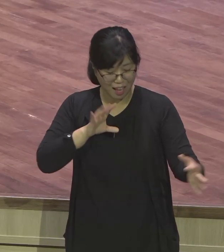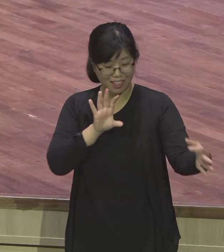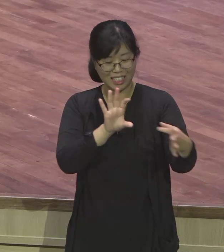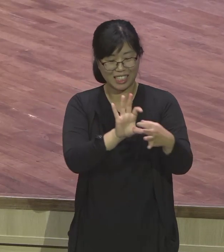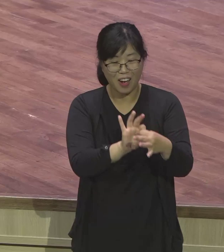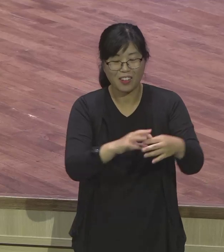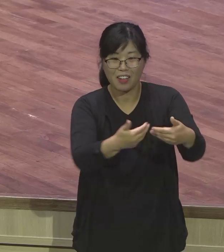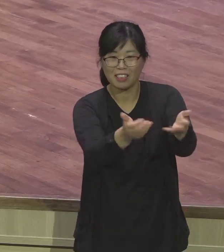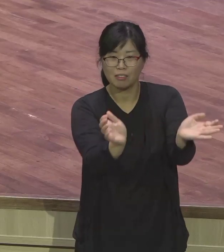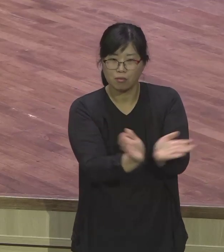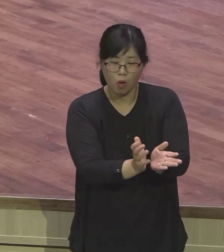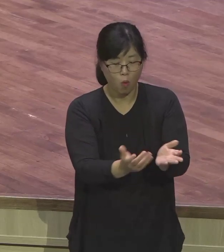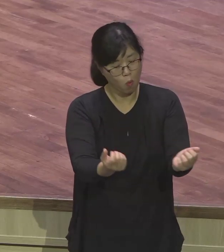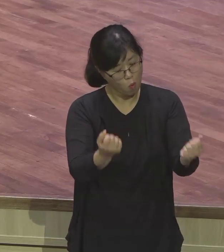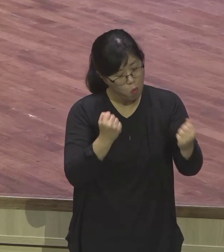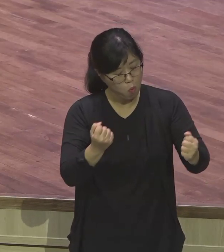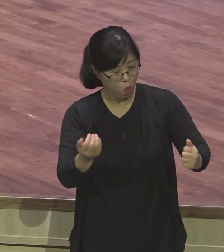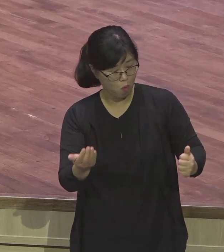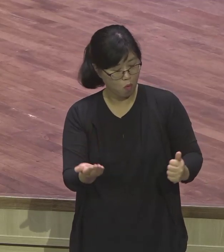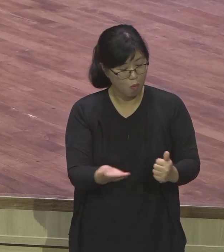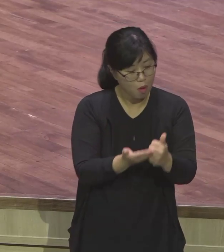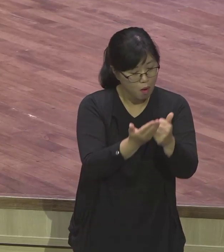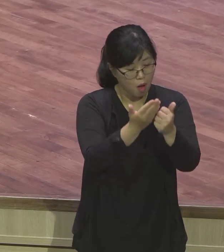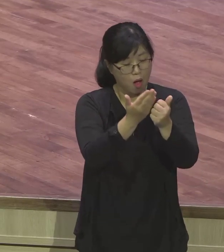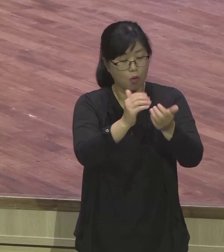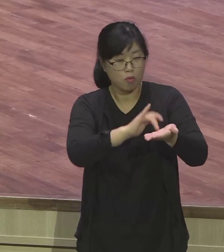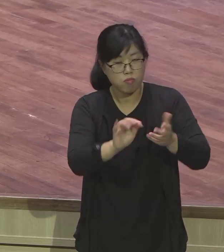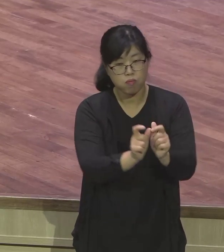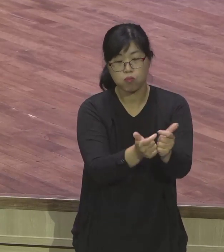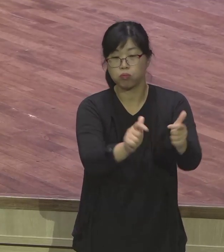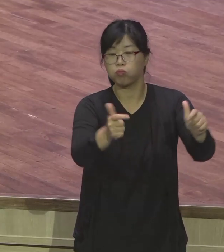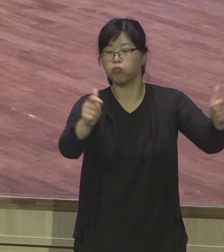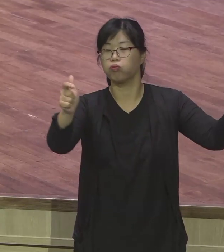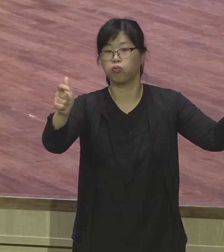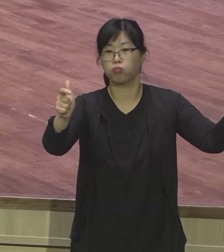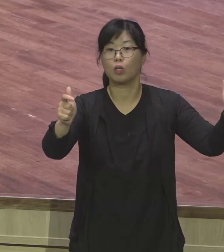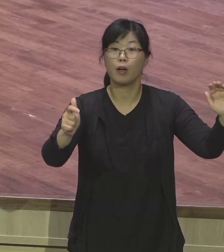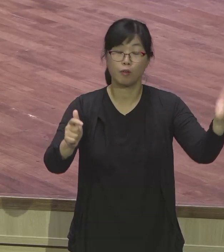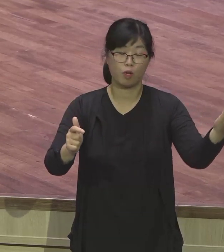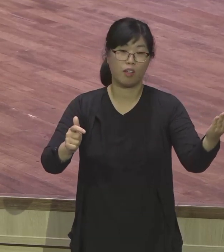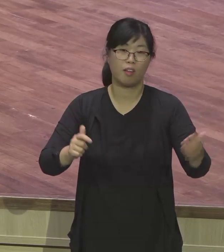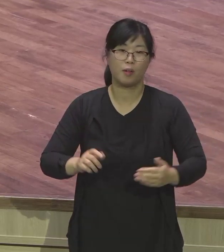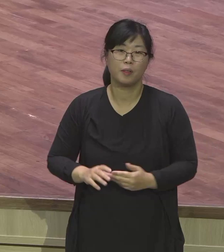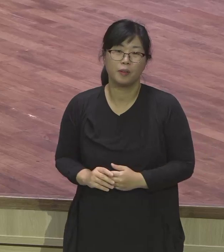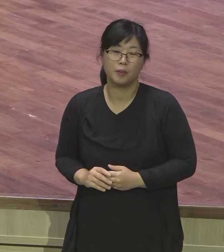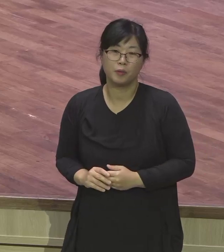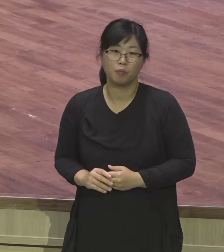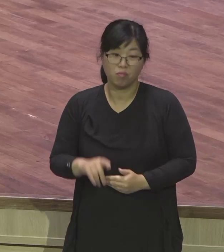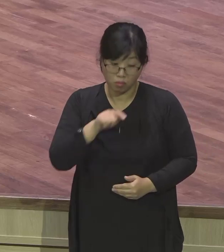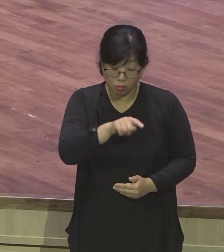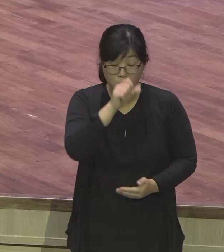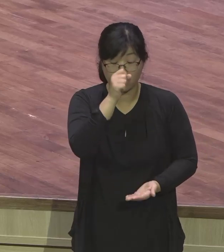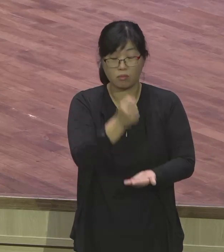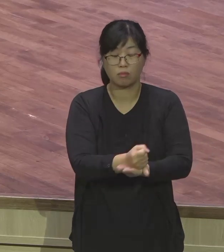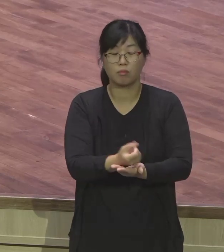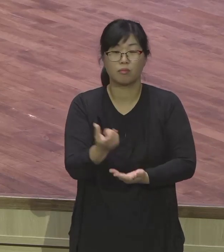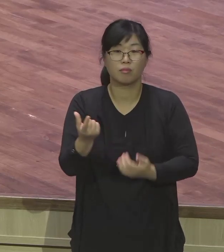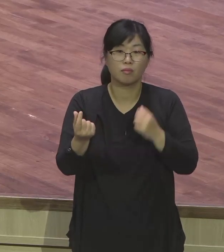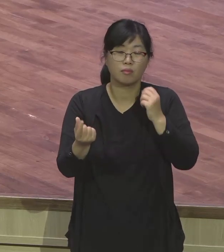그야말로 많은 헌신자들이 일어나고 그래서 막 부흥이 영적 부흥이 일어나기 정상이에요 거기 성령의